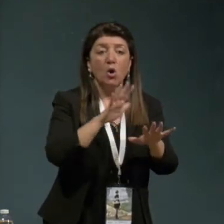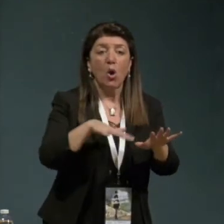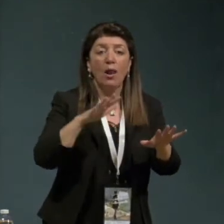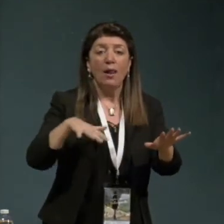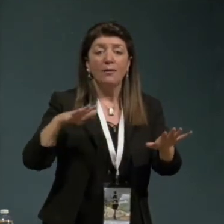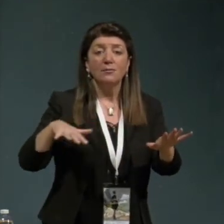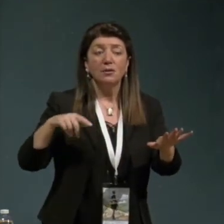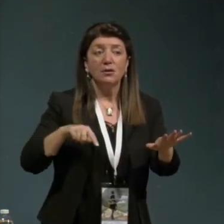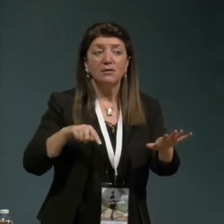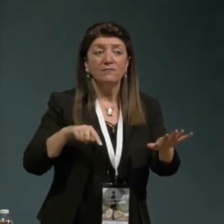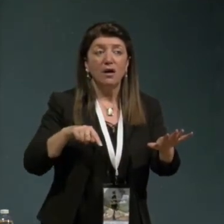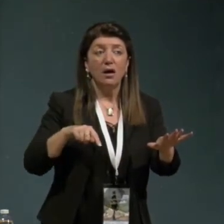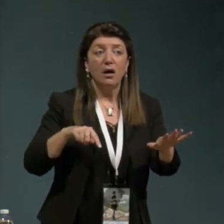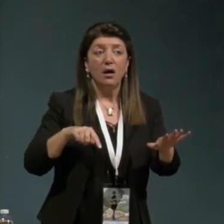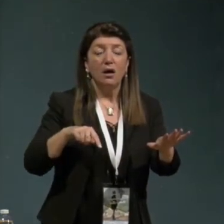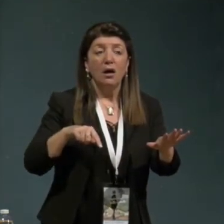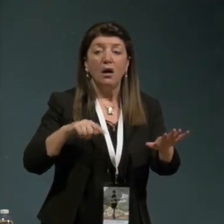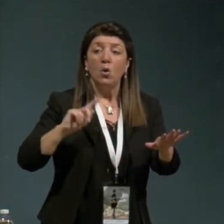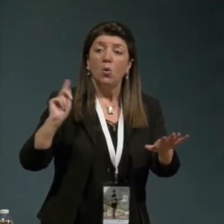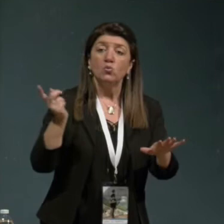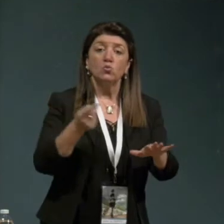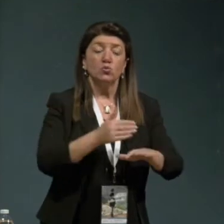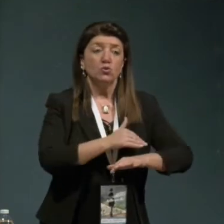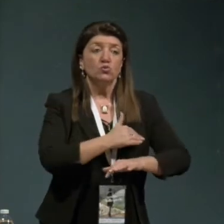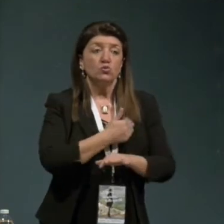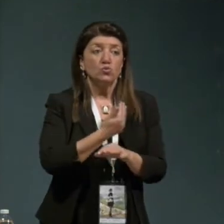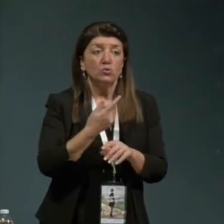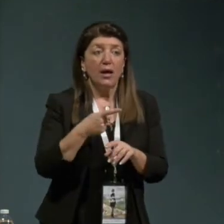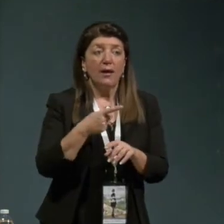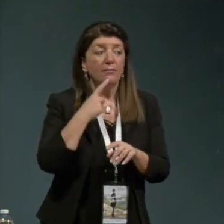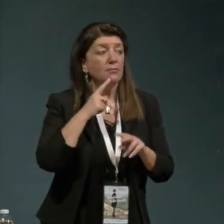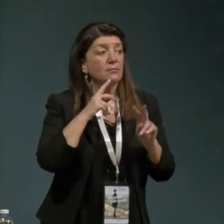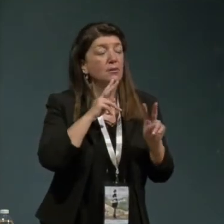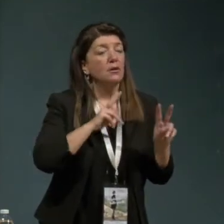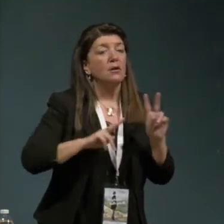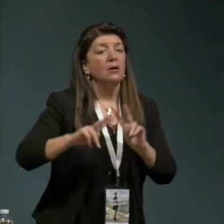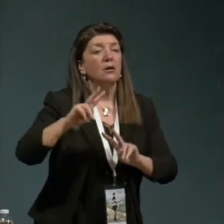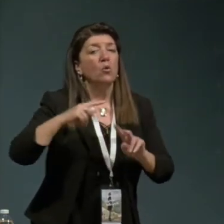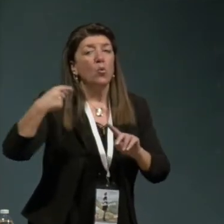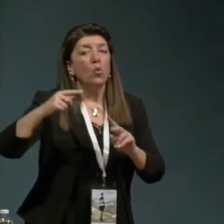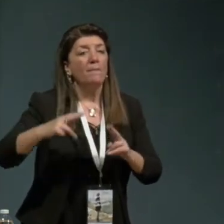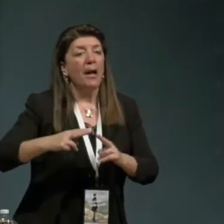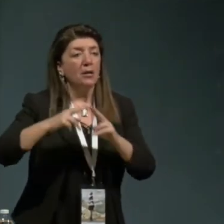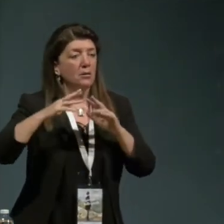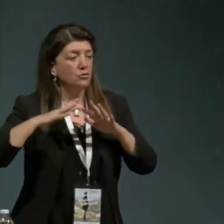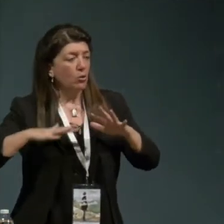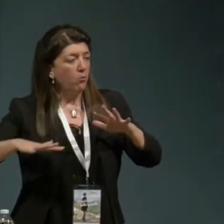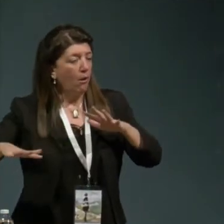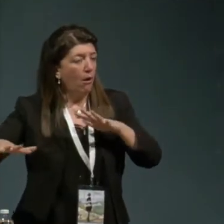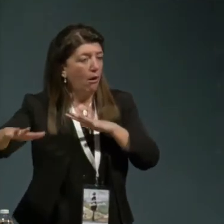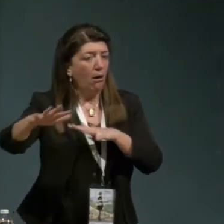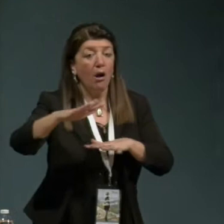studenti ma tutte le certe di Parigi e questo movimento si è